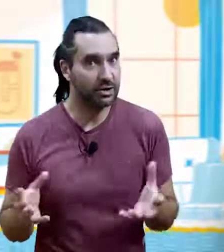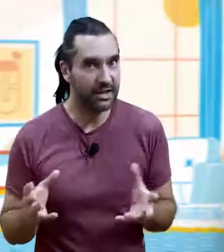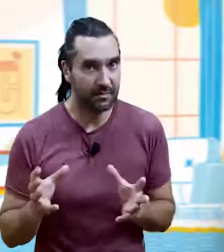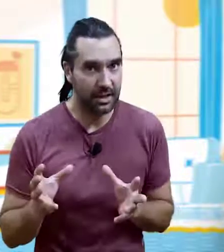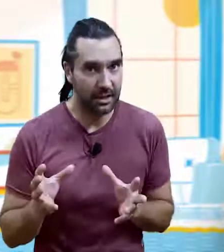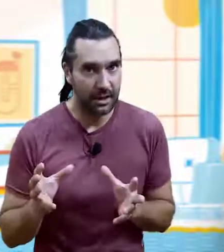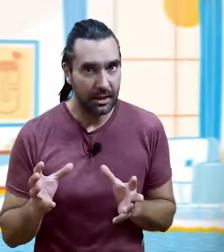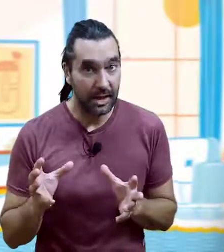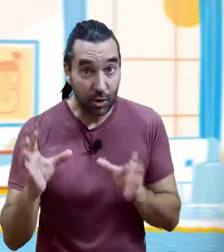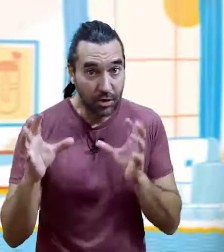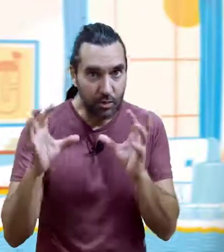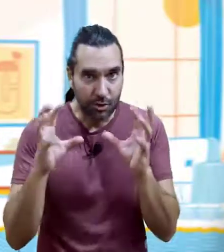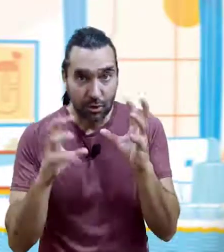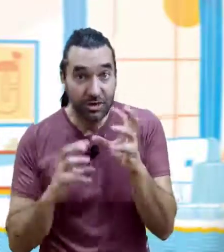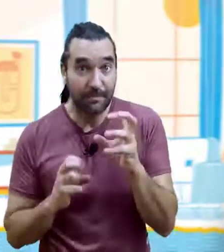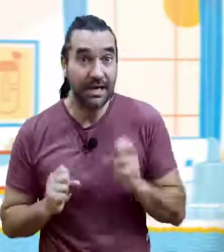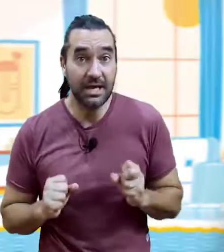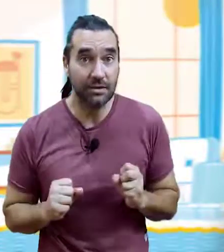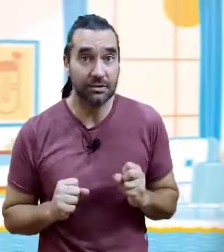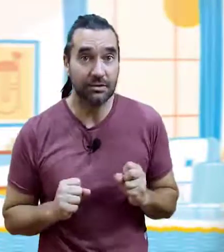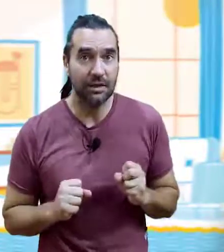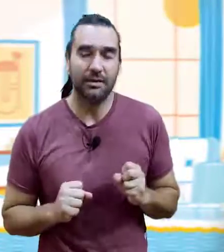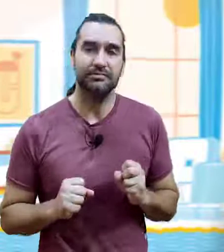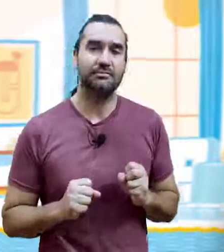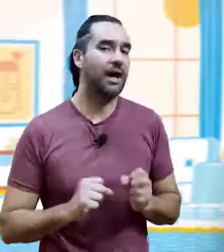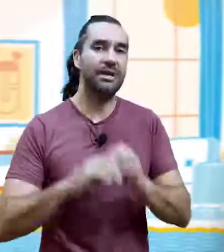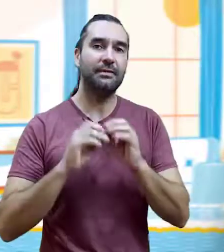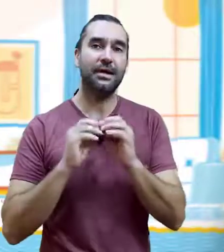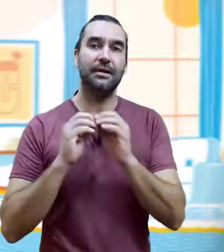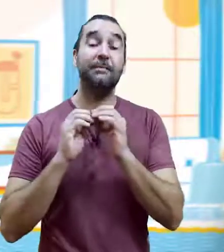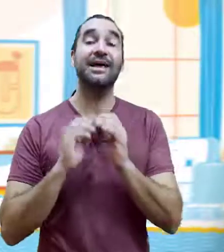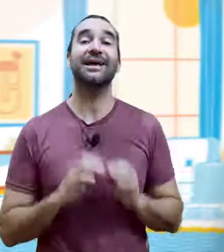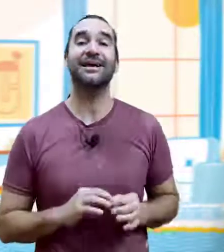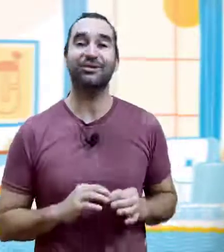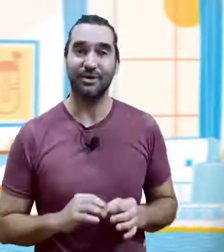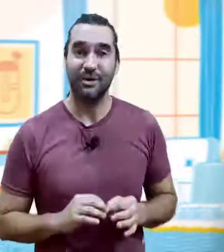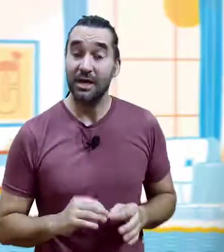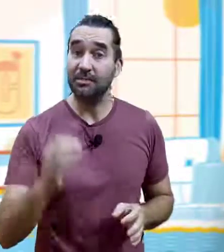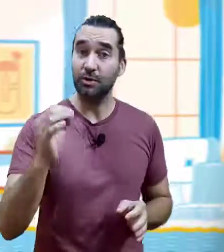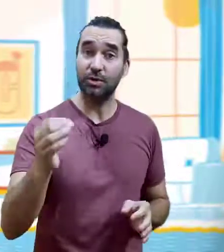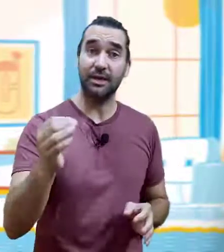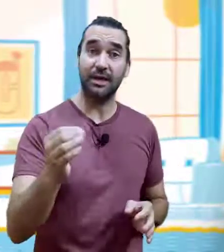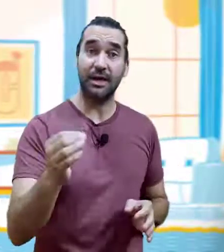hermosa, también esconde un montón de peligros. A mí la verdad me encantó. Y me gustó esta